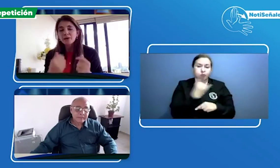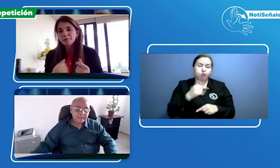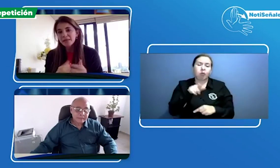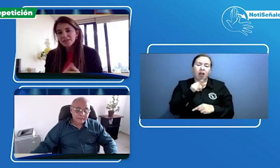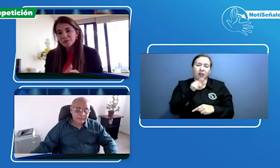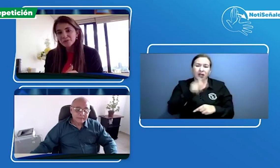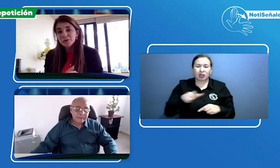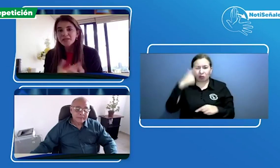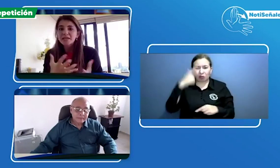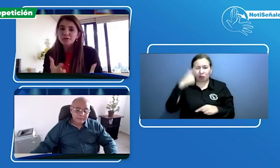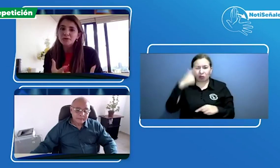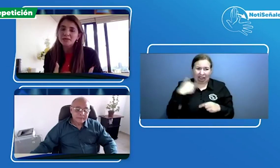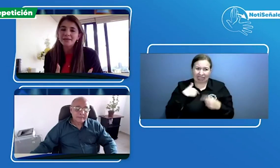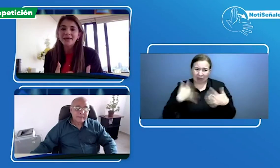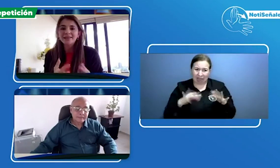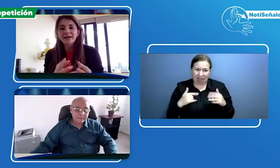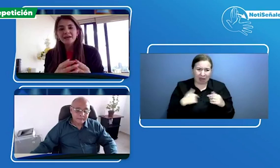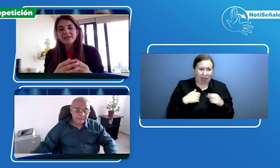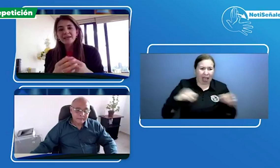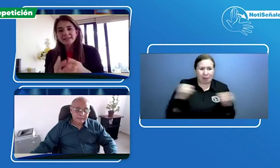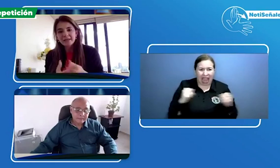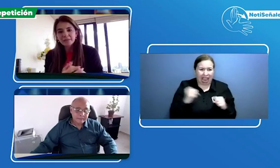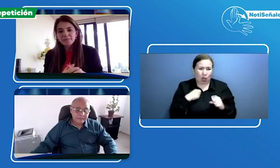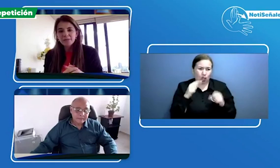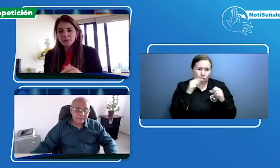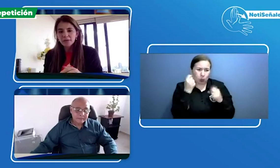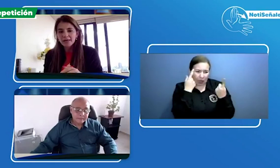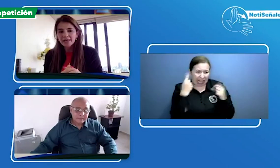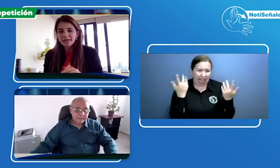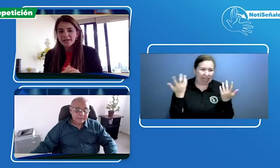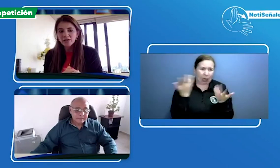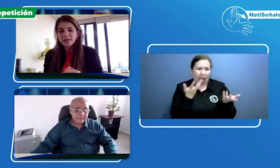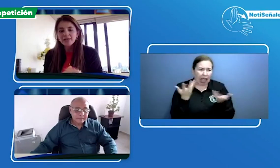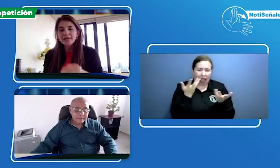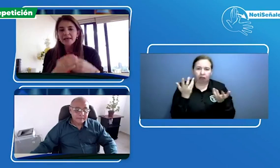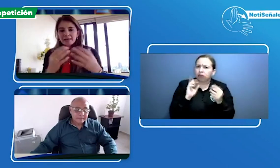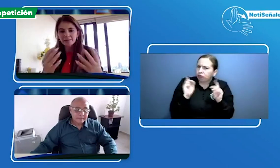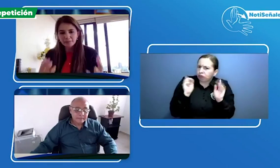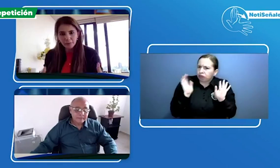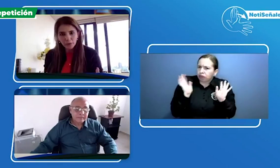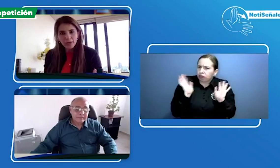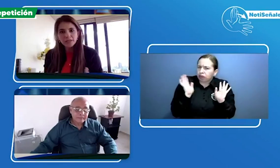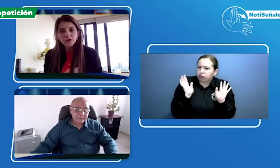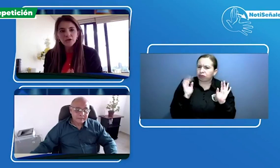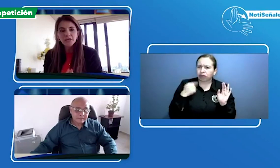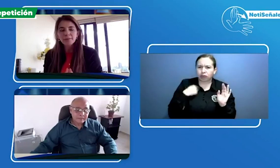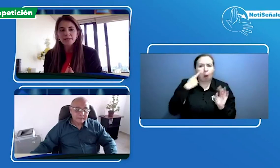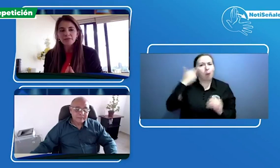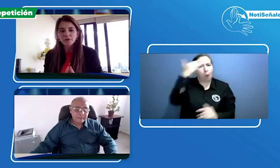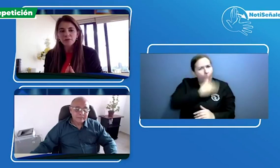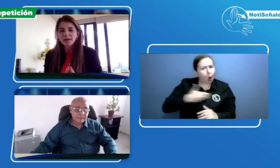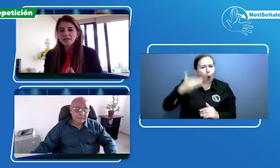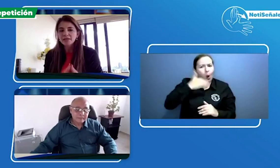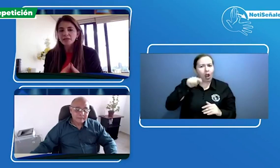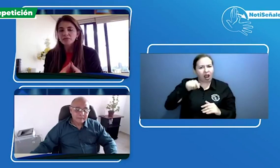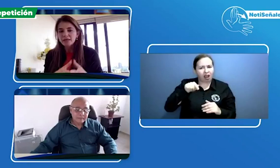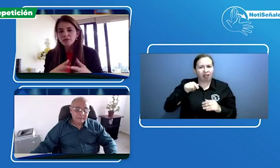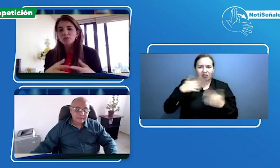a me da susto y qué tal yo no la entienda y qué tal, pero creo que probando la plataforma y ustedes como